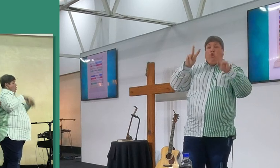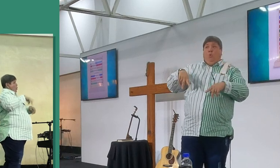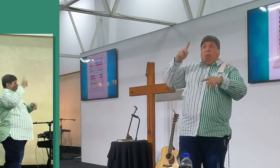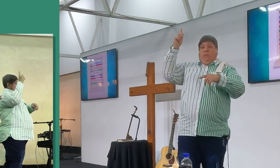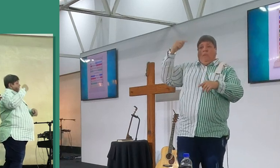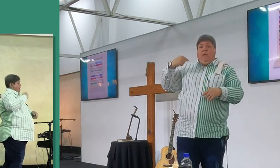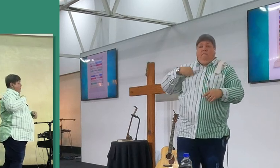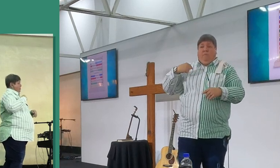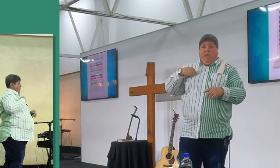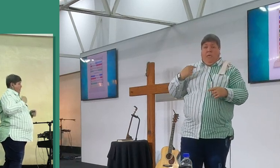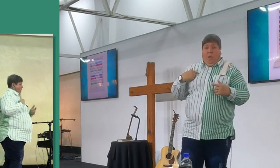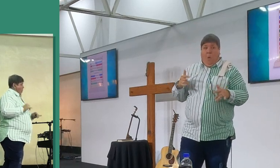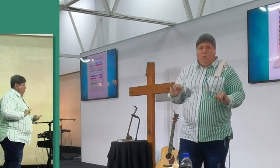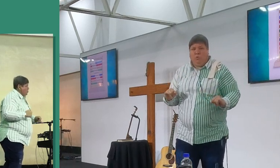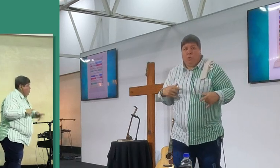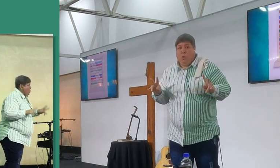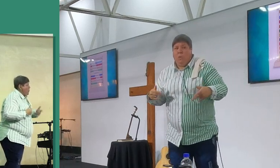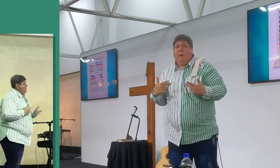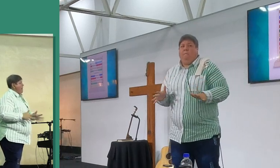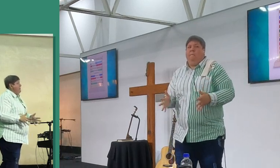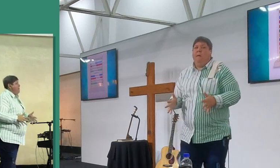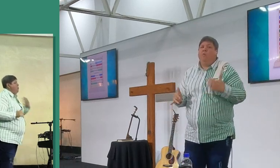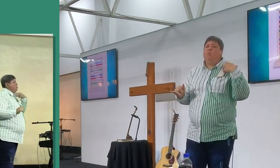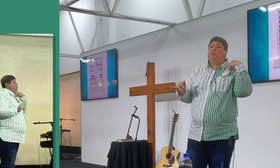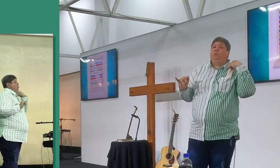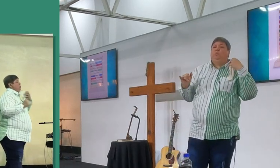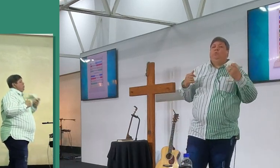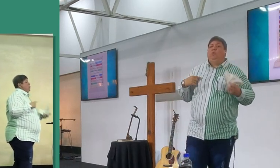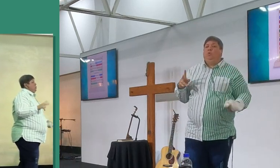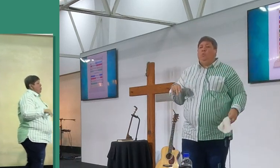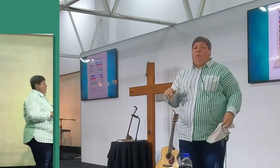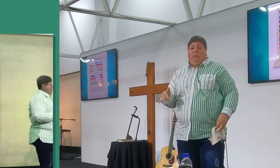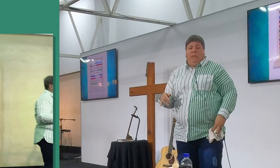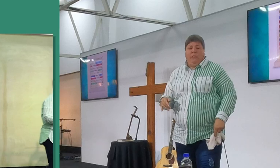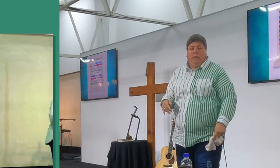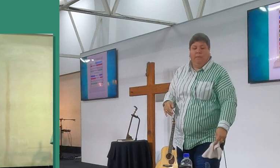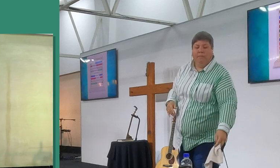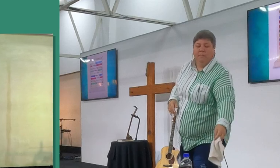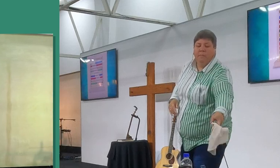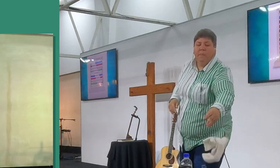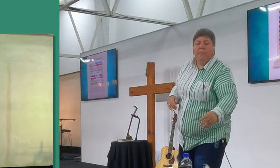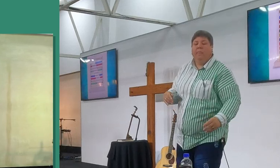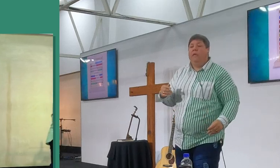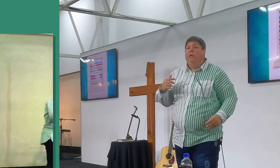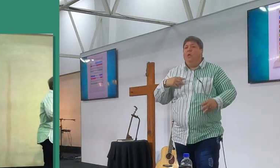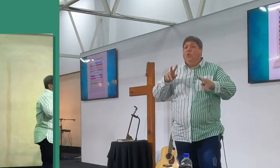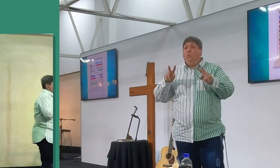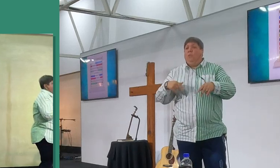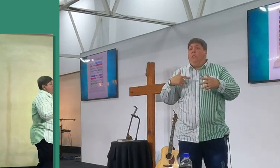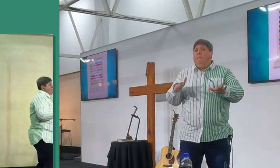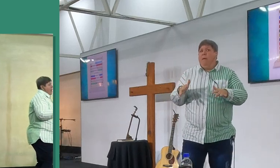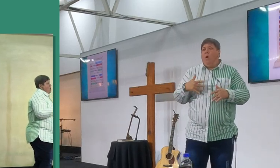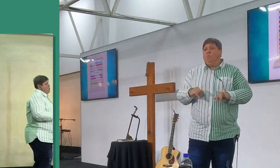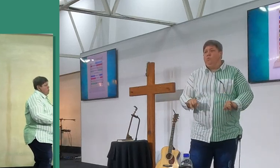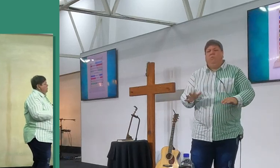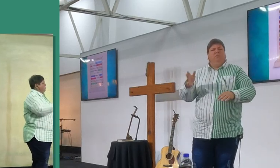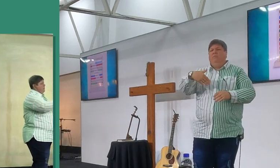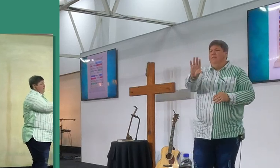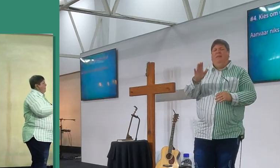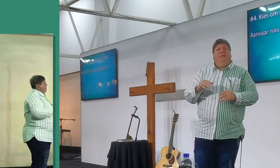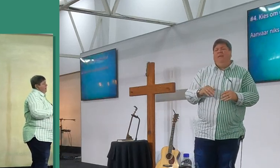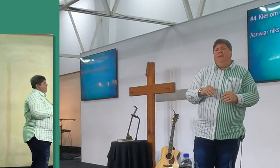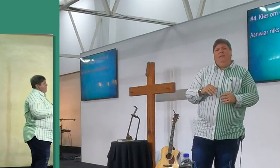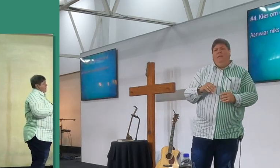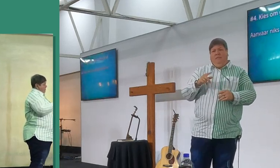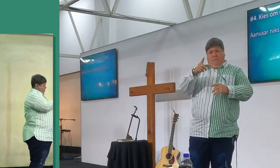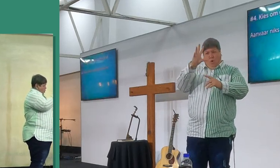is nie baie gelukkig met die idee van proces van om dood te gaan nie, daar is een bietjie scary, maar ek weet, ek is by die Heere na die tijd, en so hou ek aan om